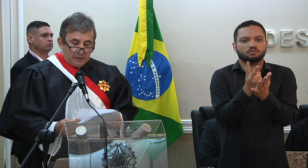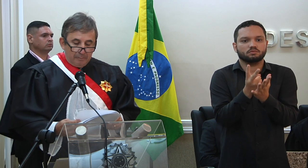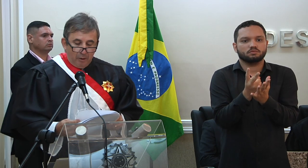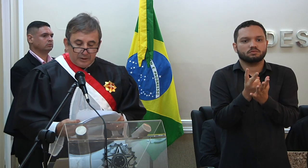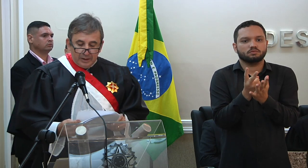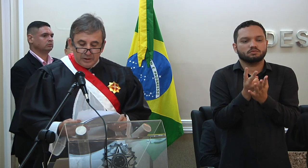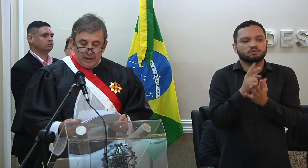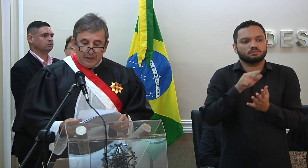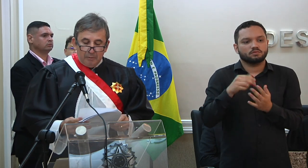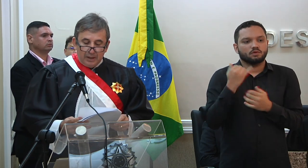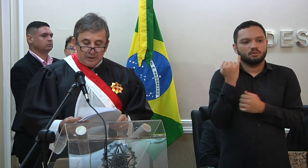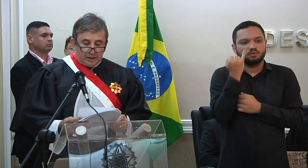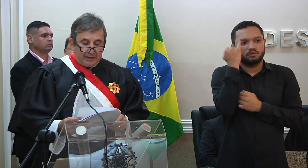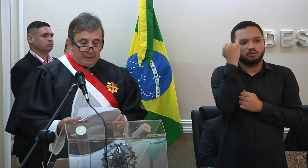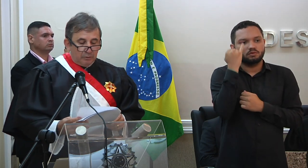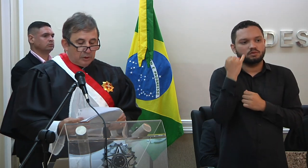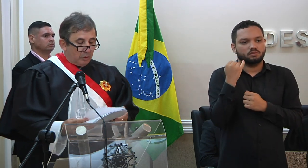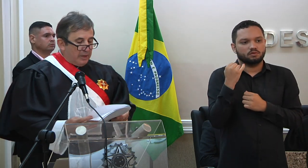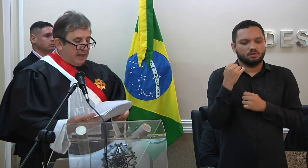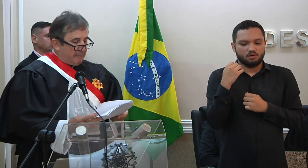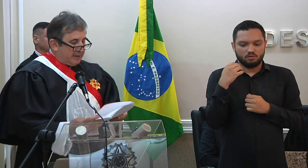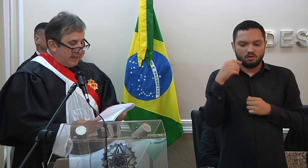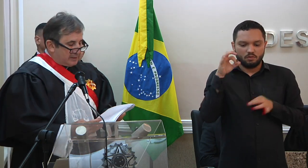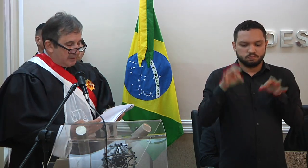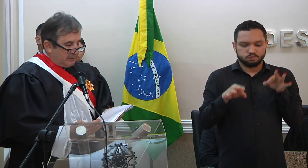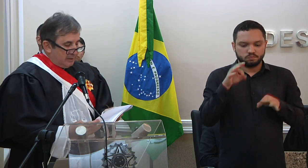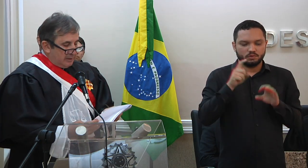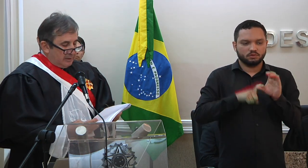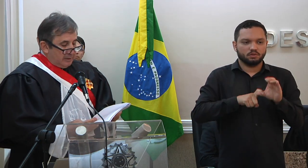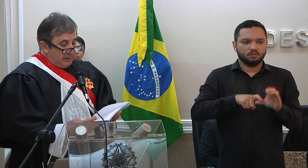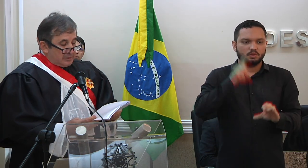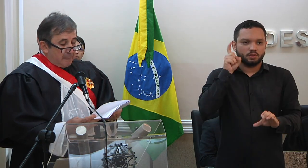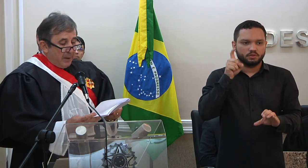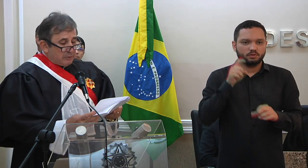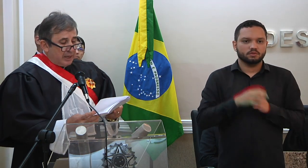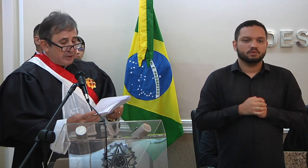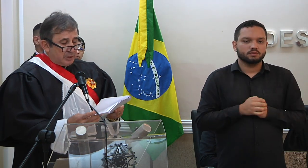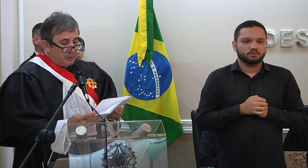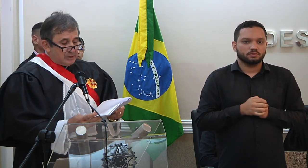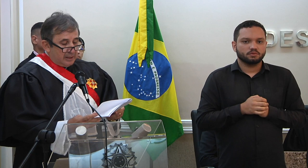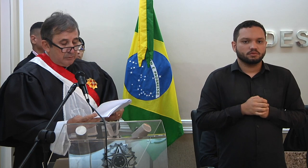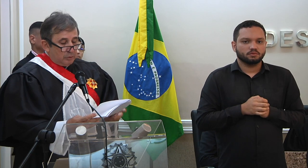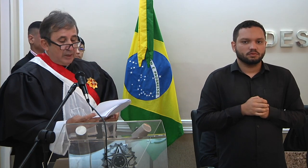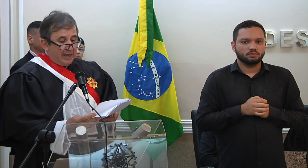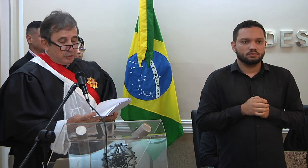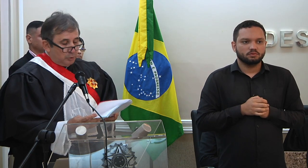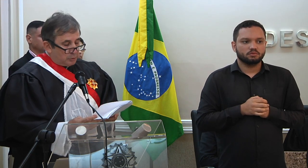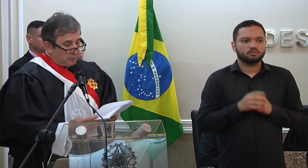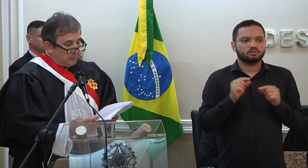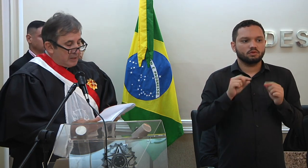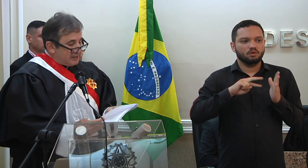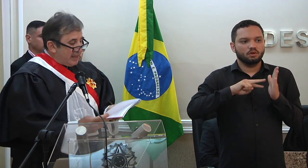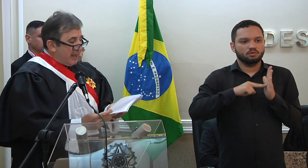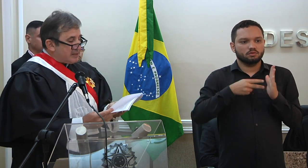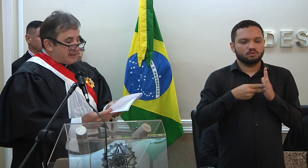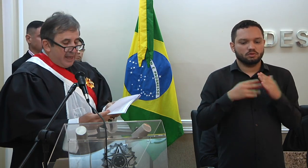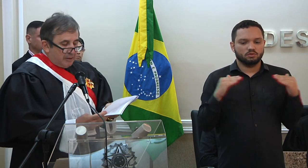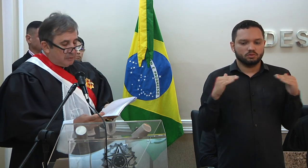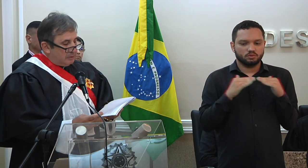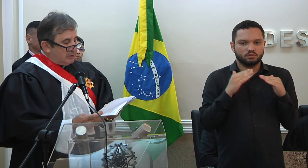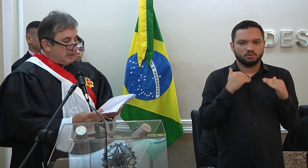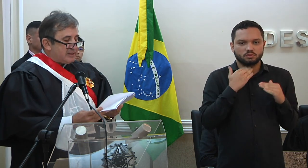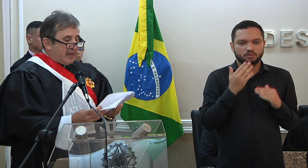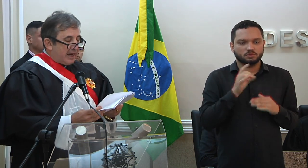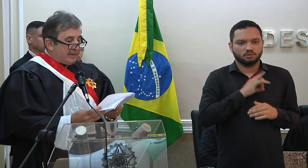menos importante é que o magistrado atue com independência, sem pejo na distribuição do que é justo, sem